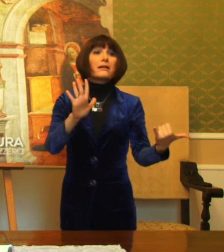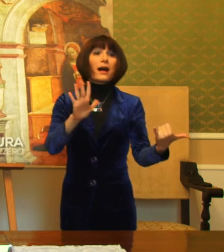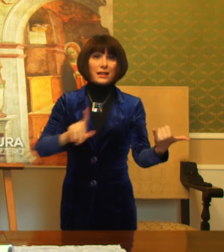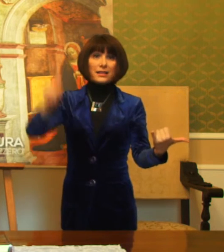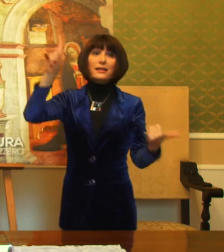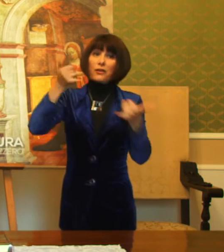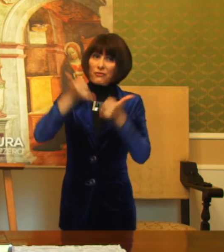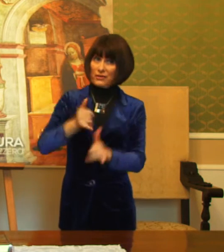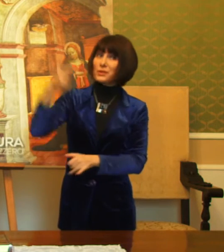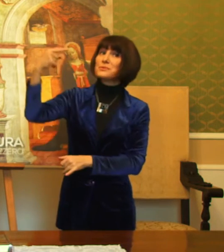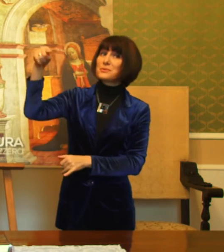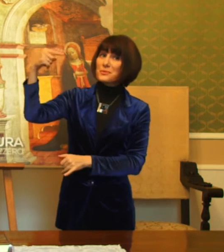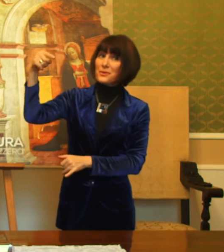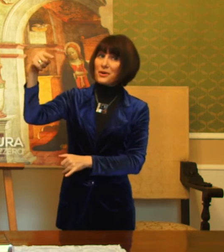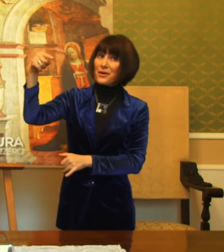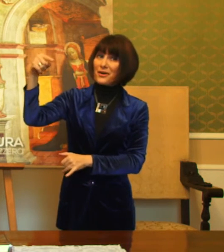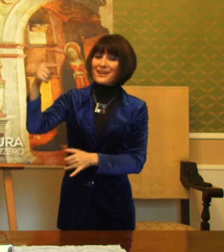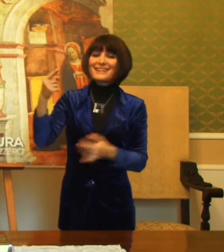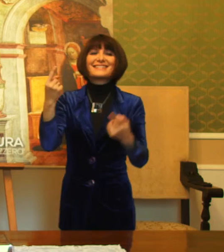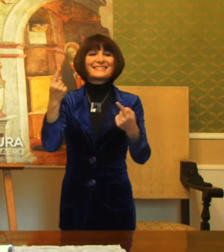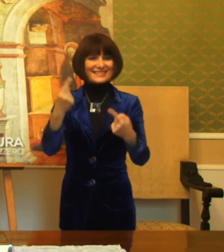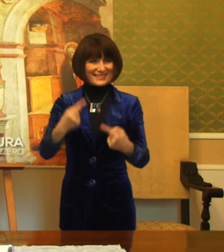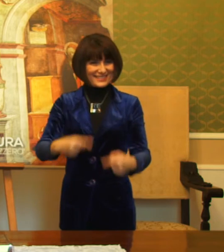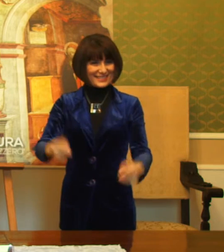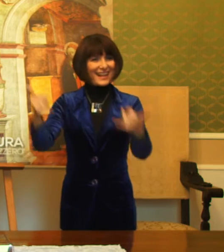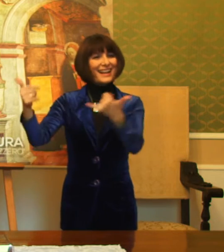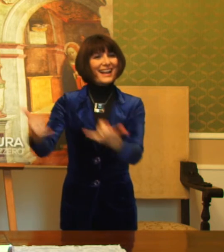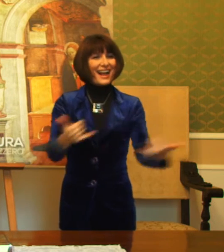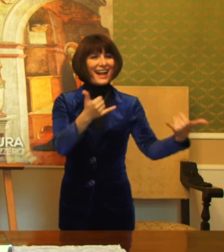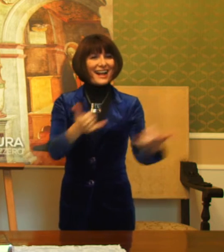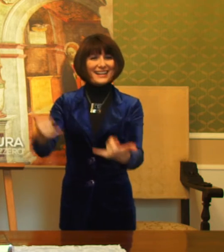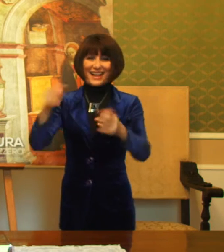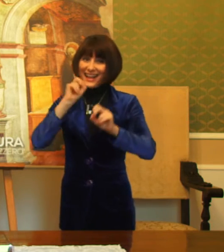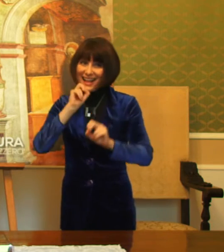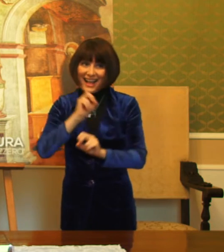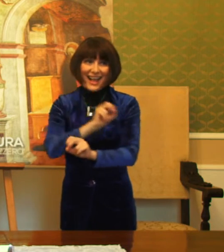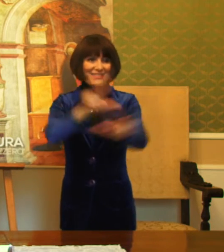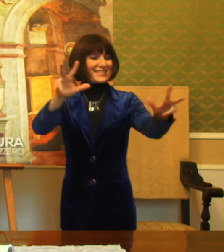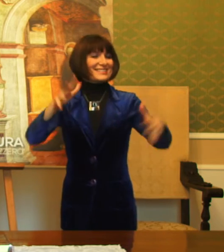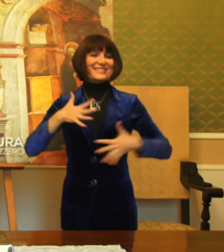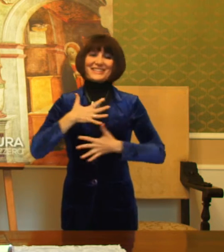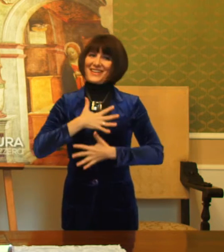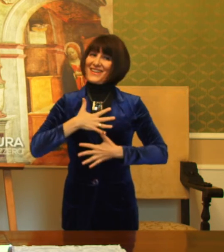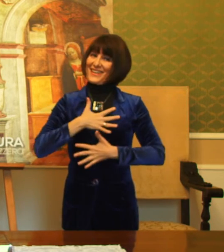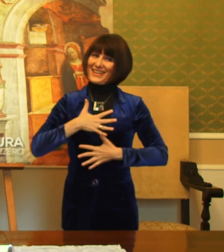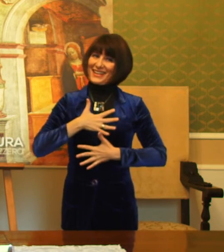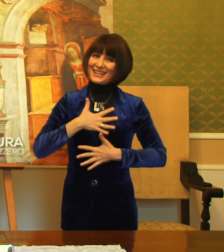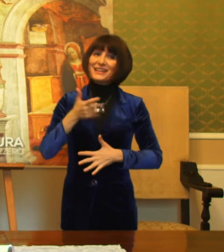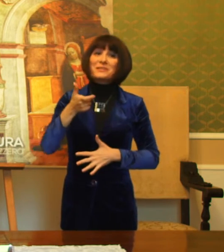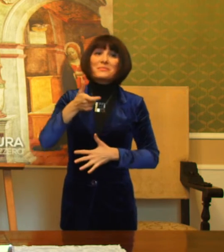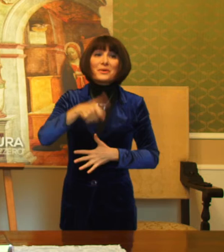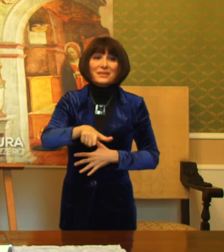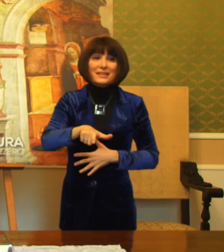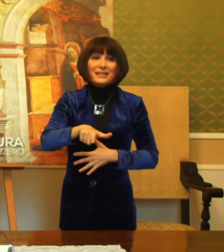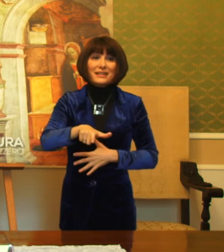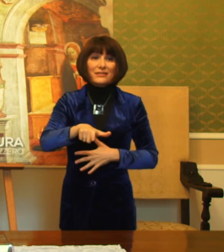ecco l'annuncio gioioso del Natale proprio perché la nostra umanità è